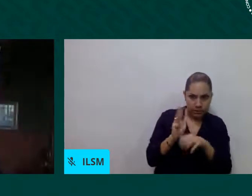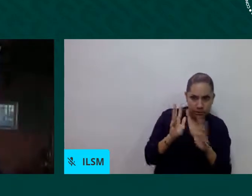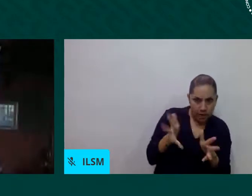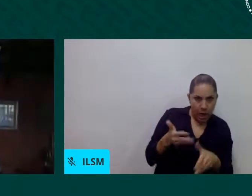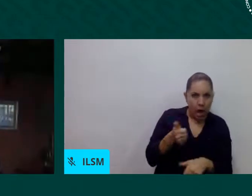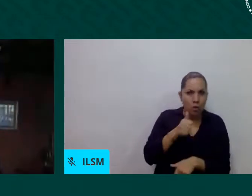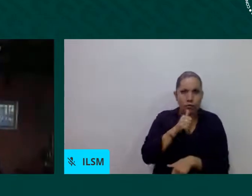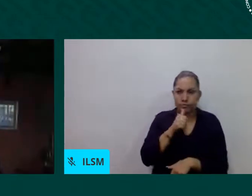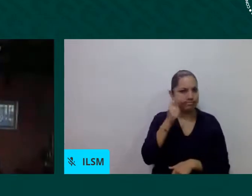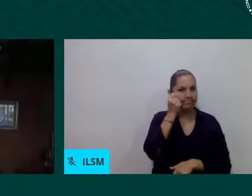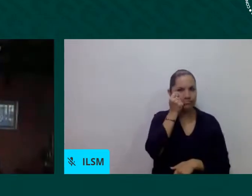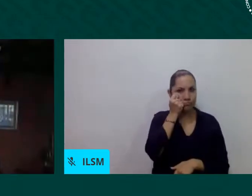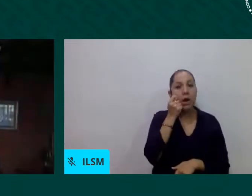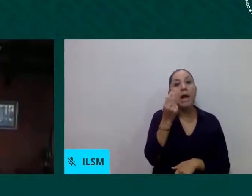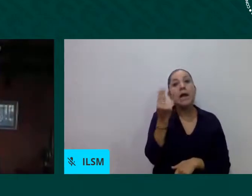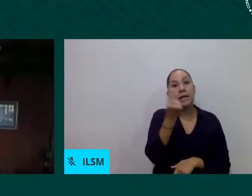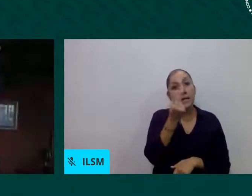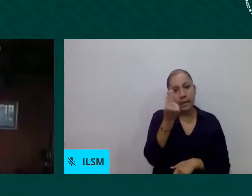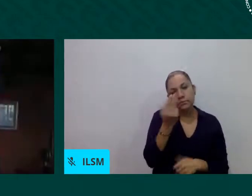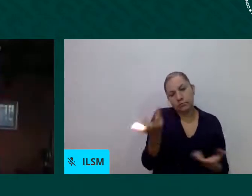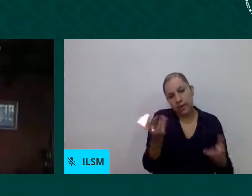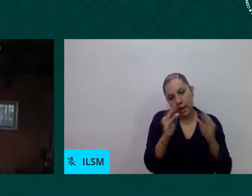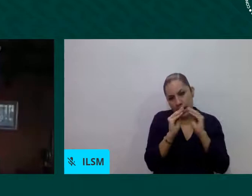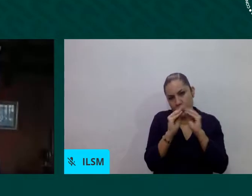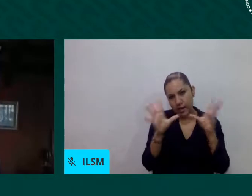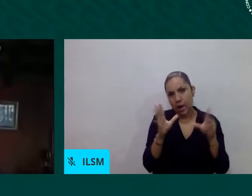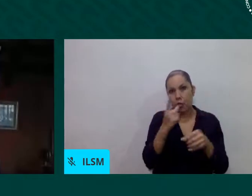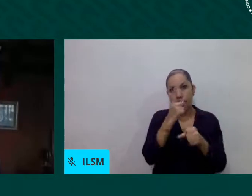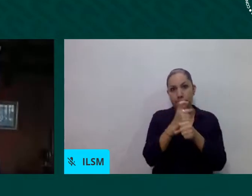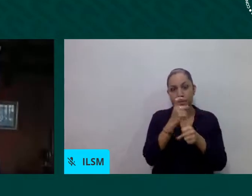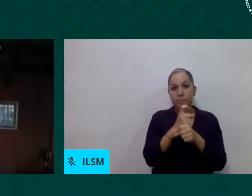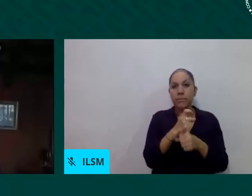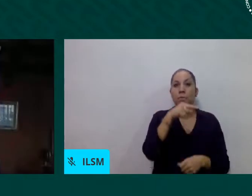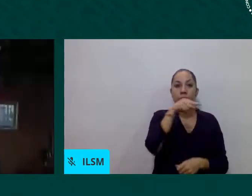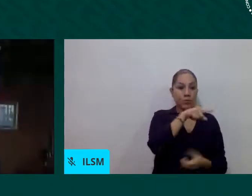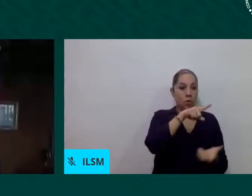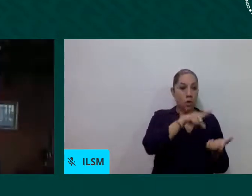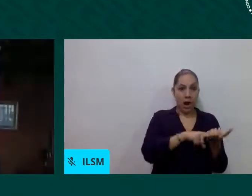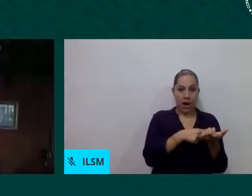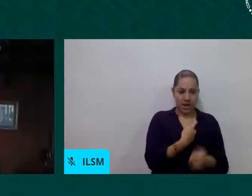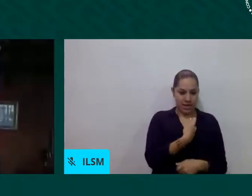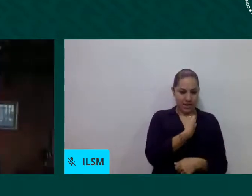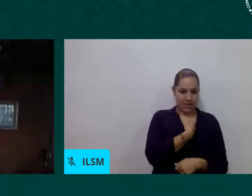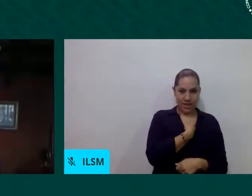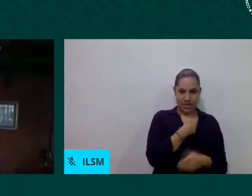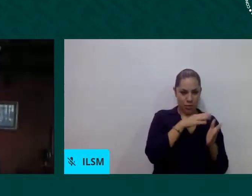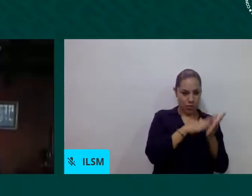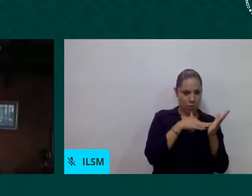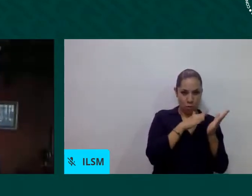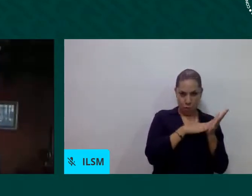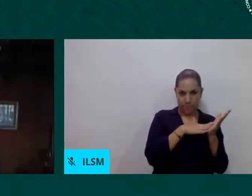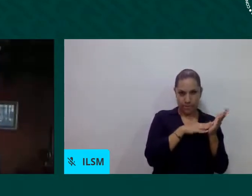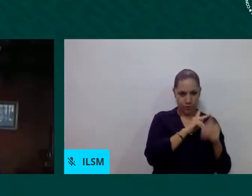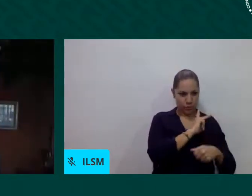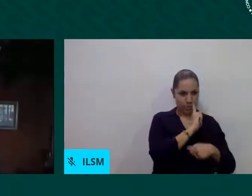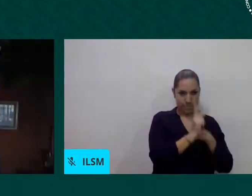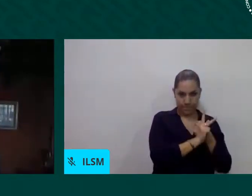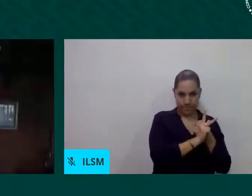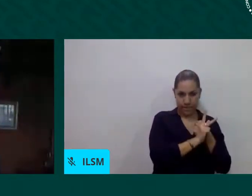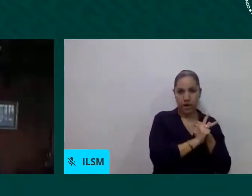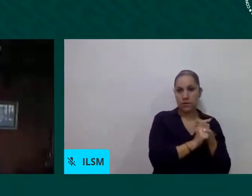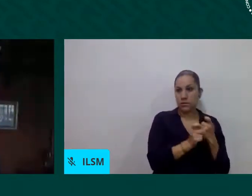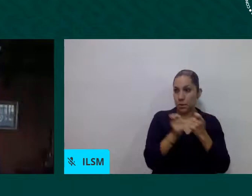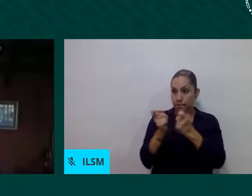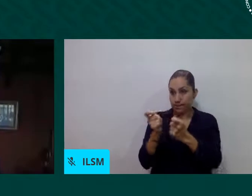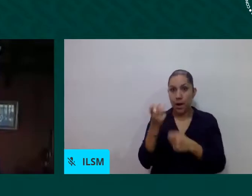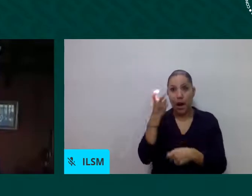documento nacional de identidad de la persona, pueda acceder a un sistema bancario.